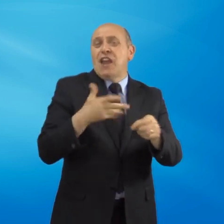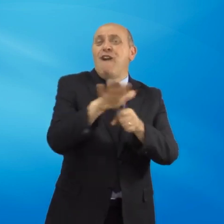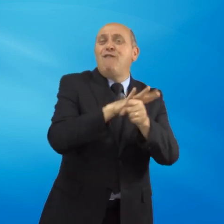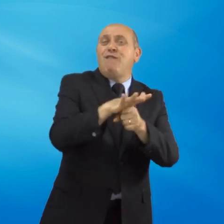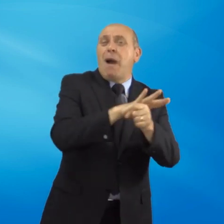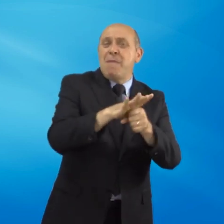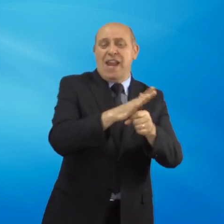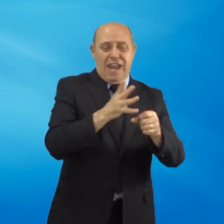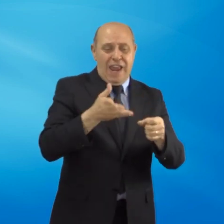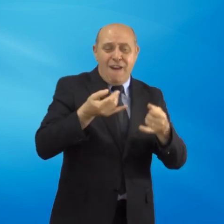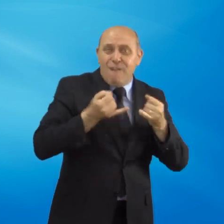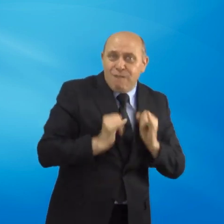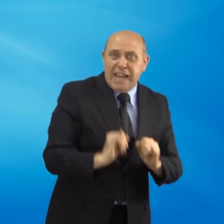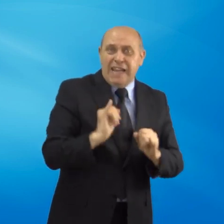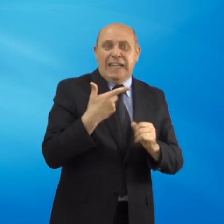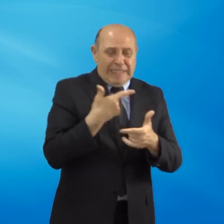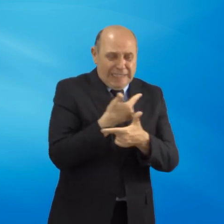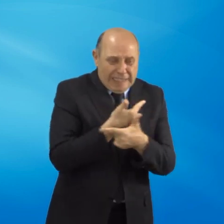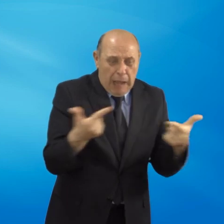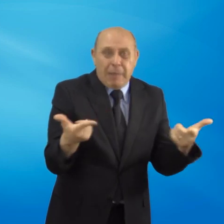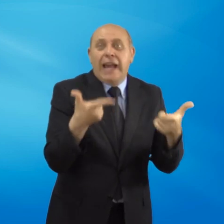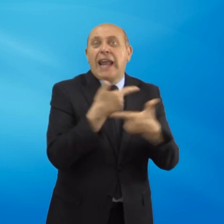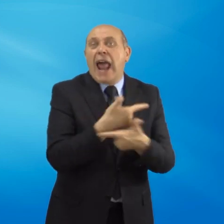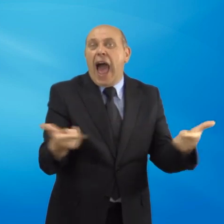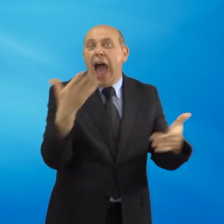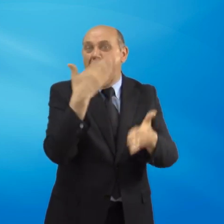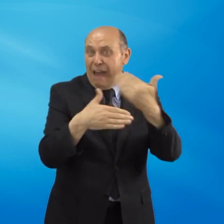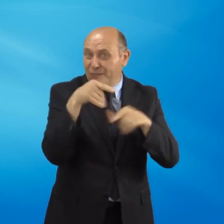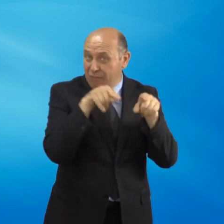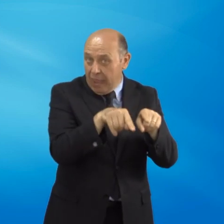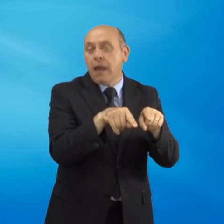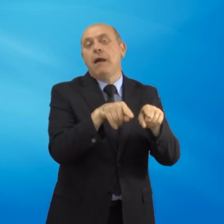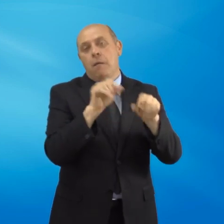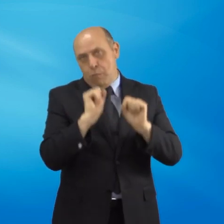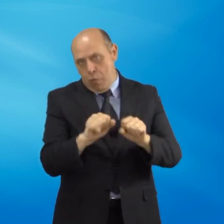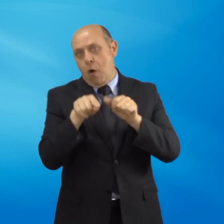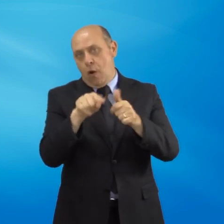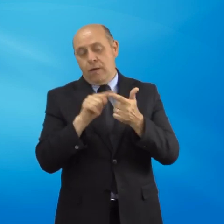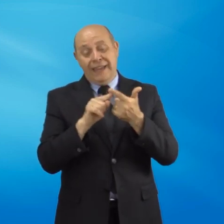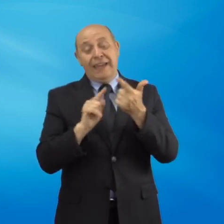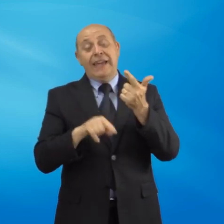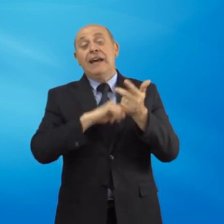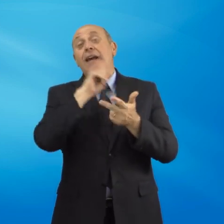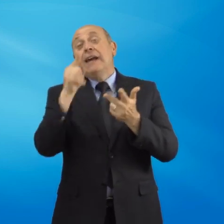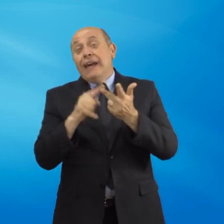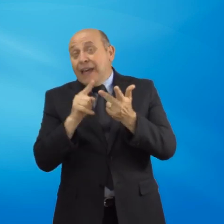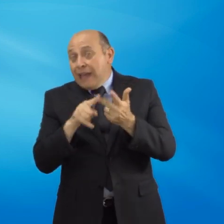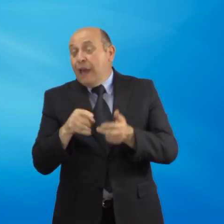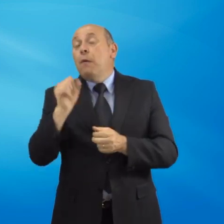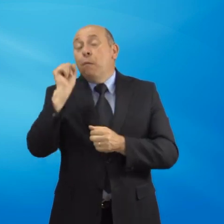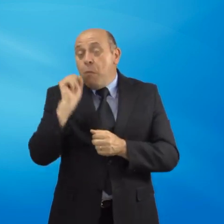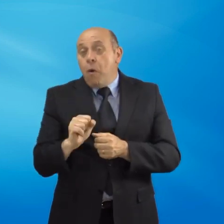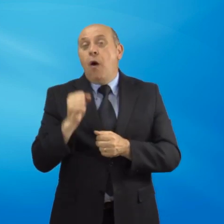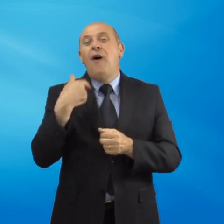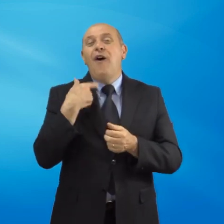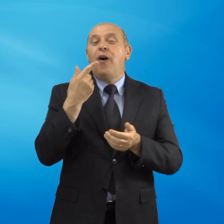grave. E la terza agevolazione è la riduzione degli anni di contributi